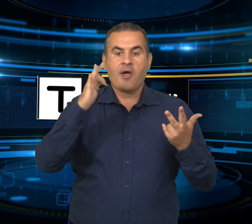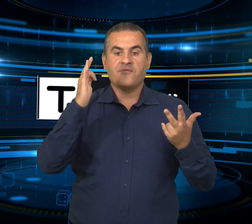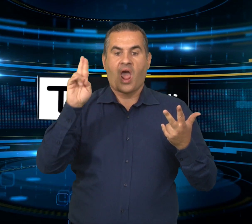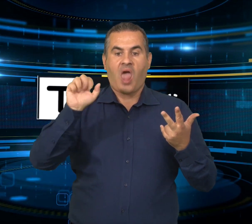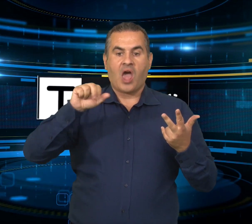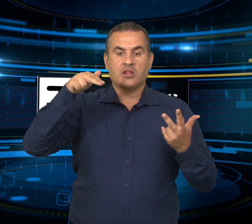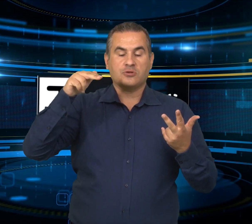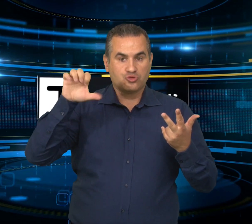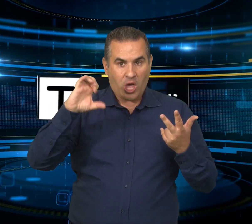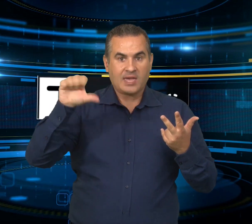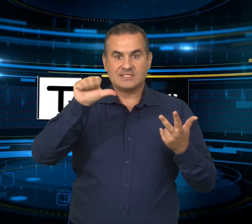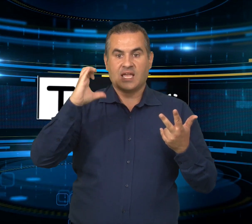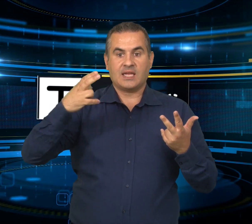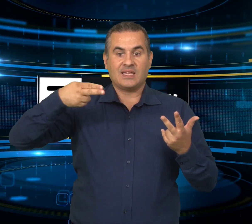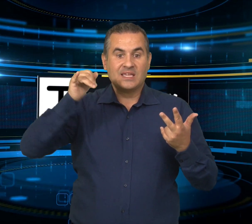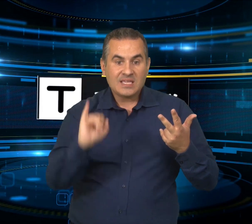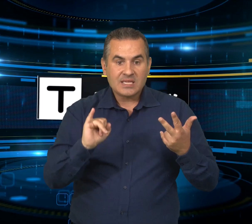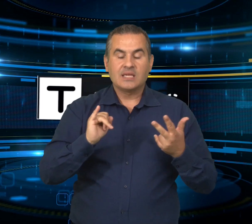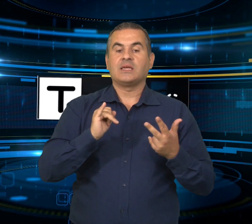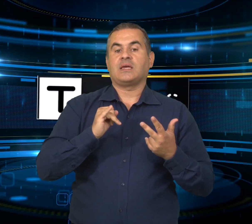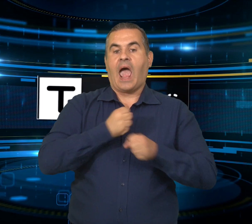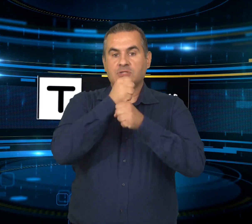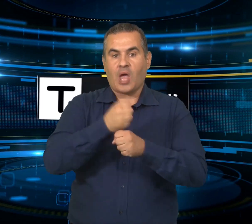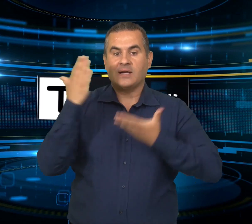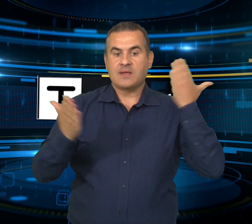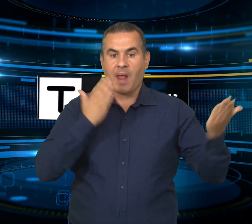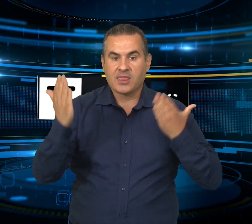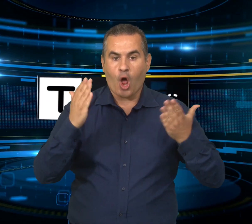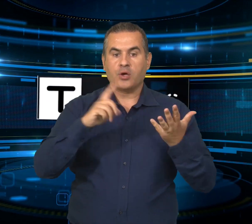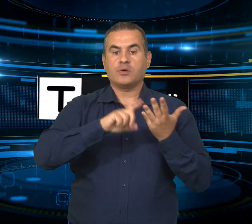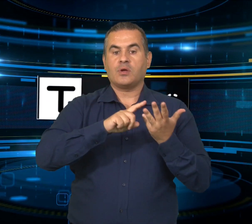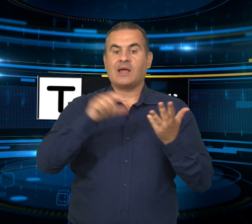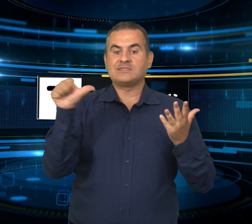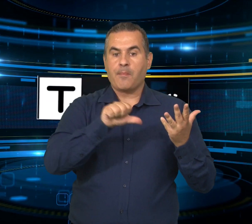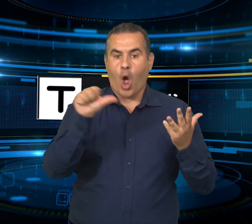all'azione amministrativa in questo senso il risultato opportuno di organizzare le deleghe assessoriali